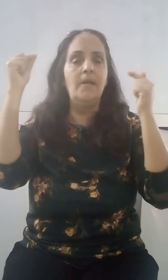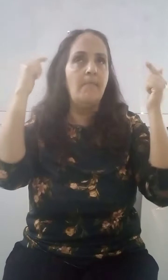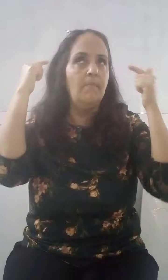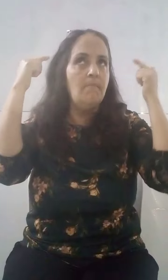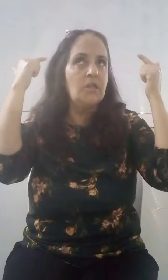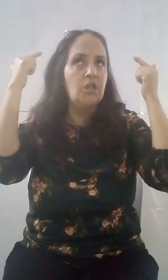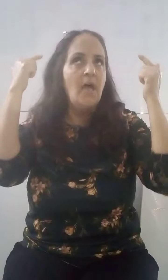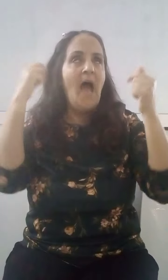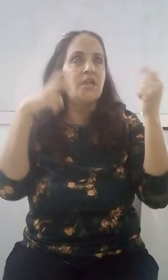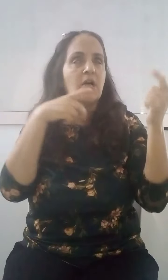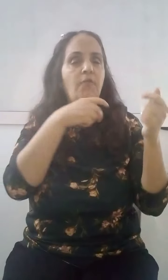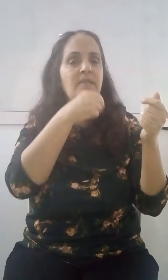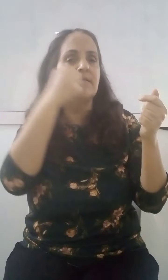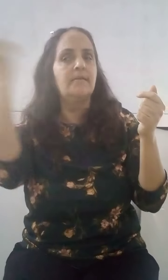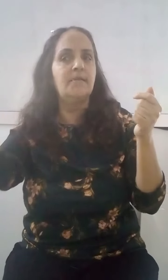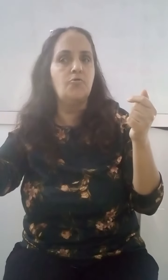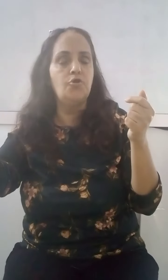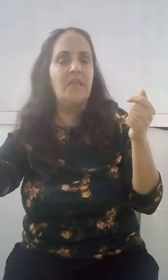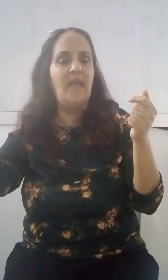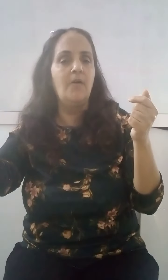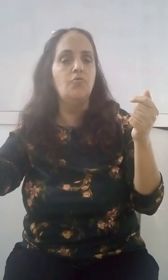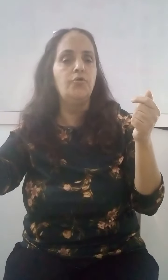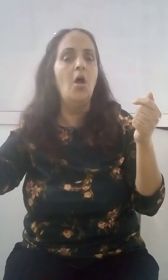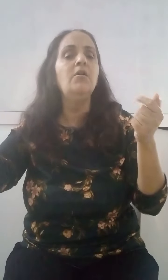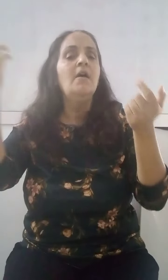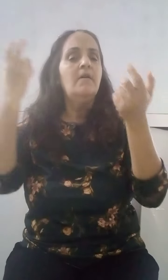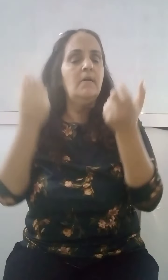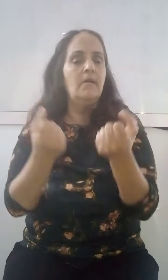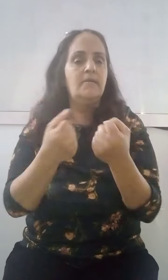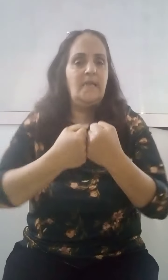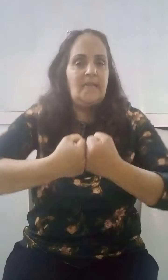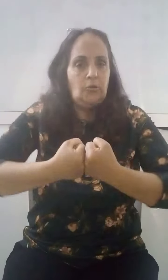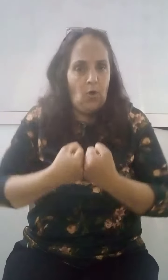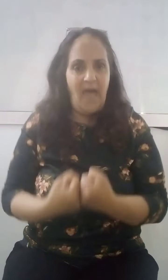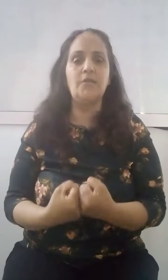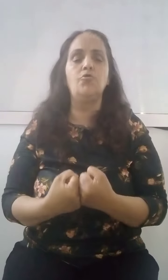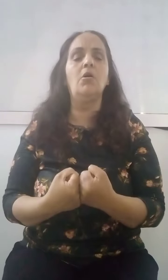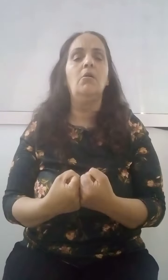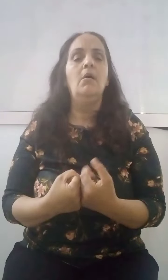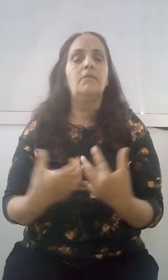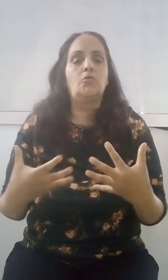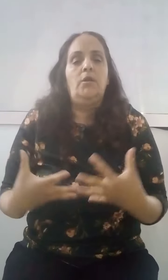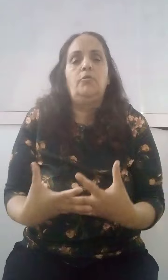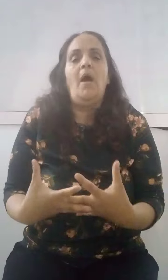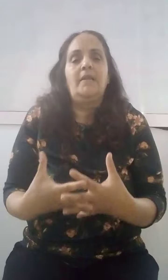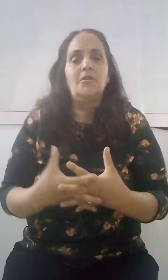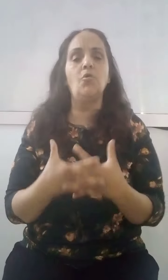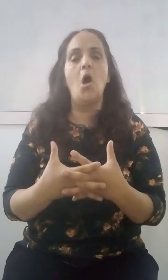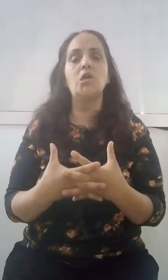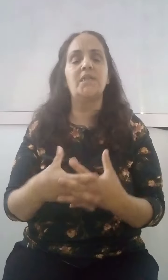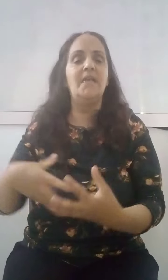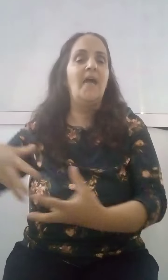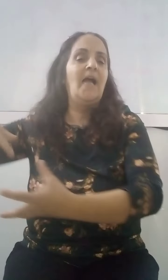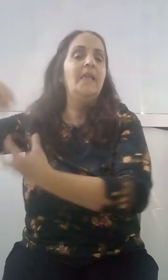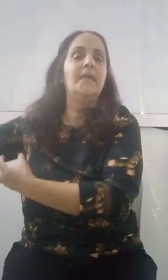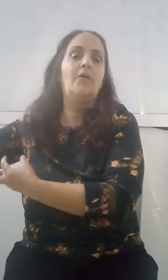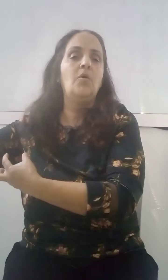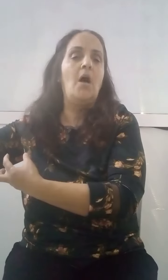كانت تحرير تعرف تجاربها من وضعها تتعرف أنه لديك سيكون بالأسرائن ثم